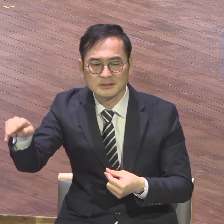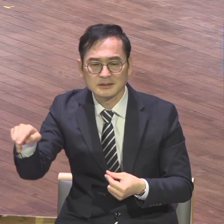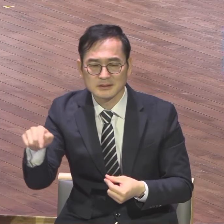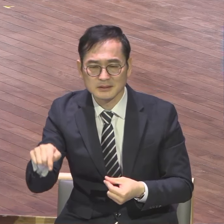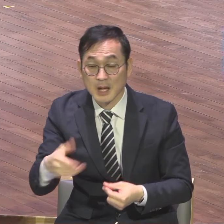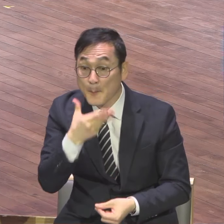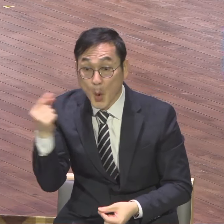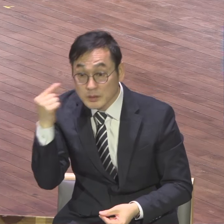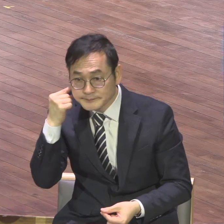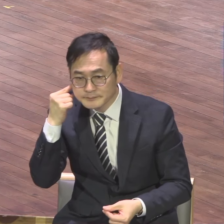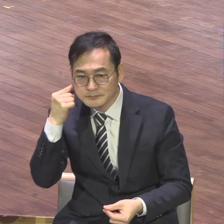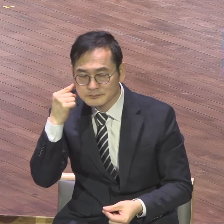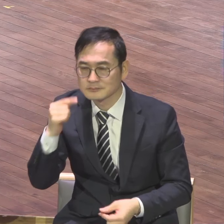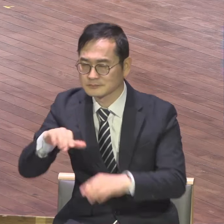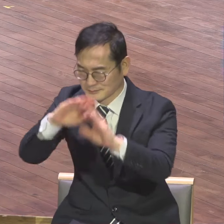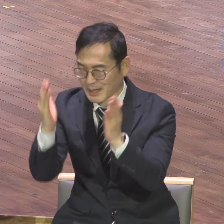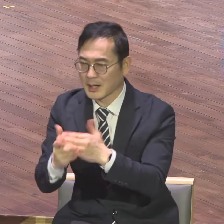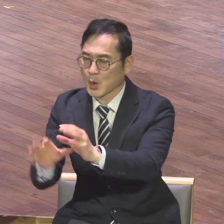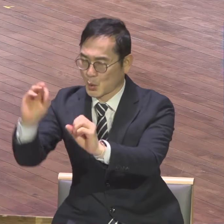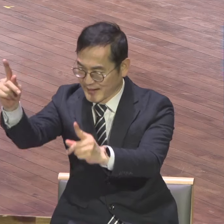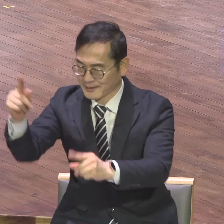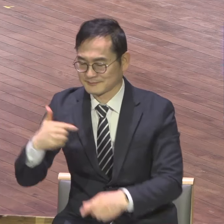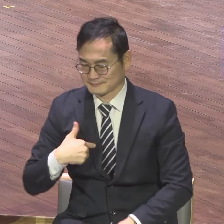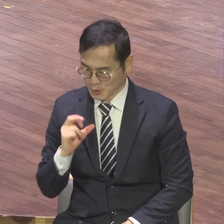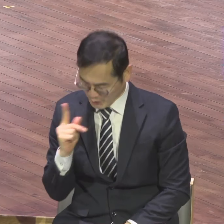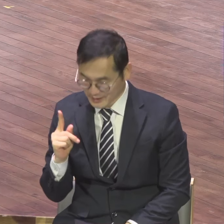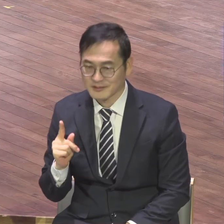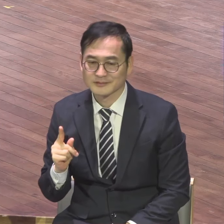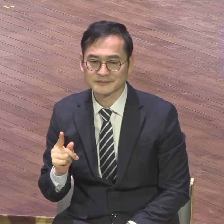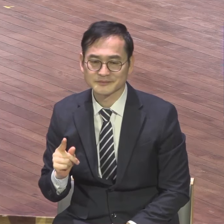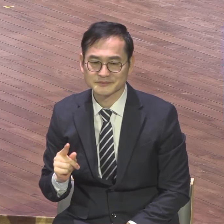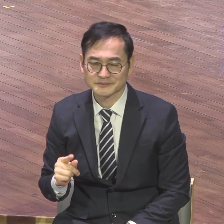선입견 편견 고정관념 벗어나야 돼요.